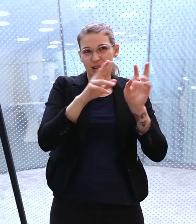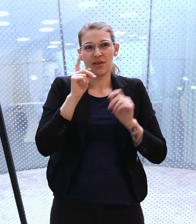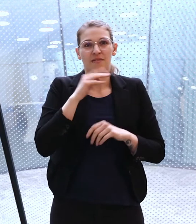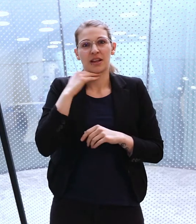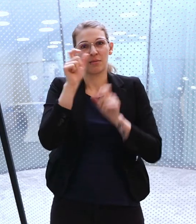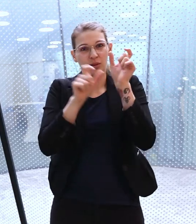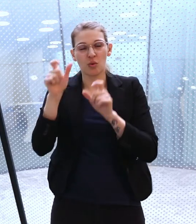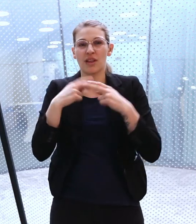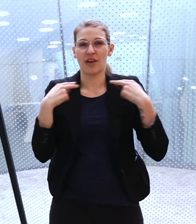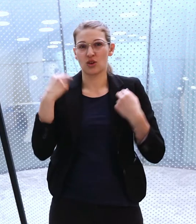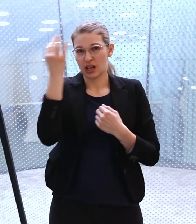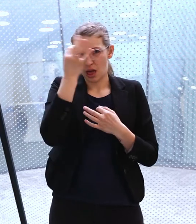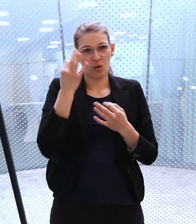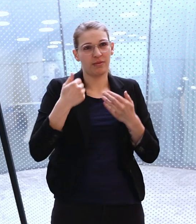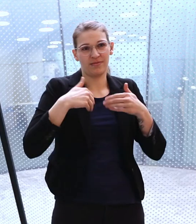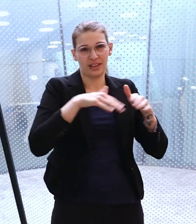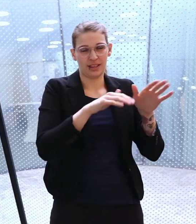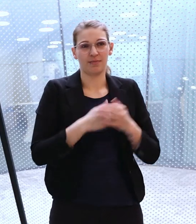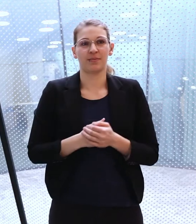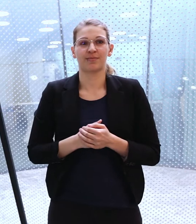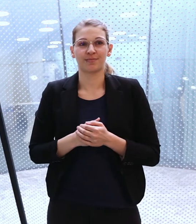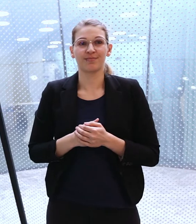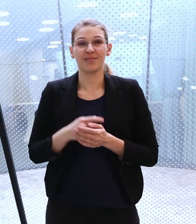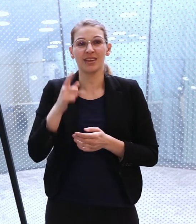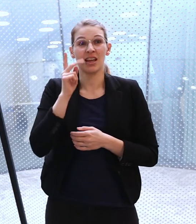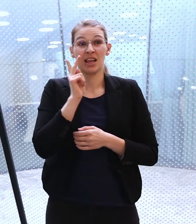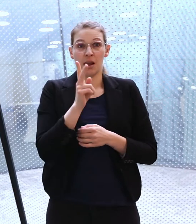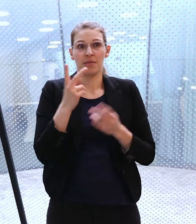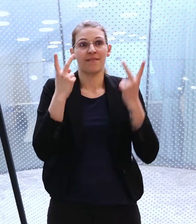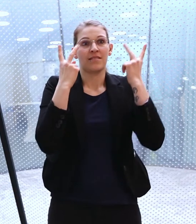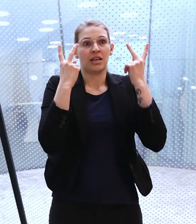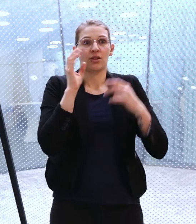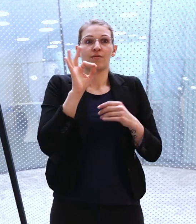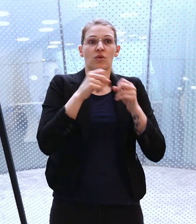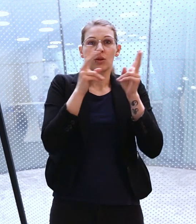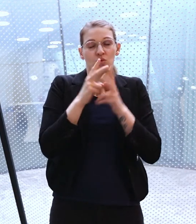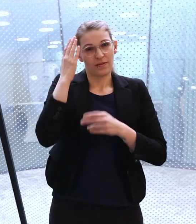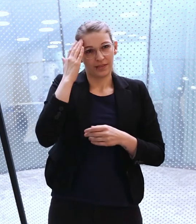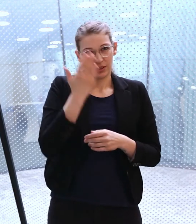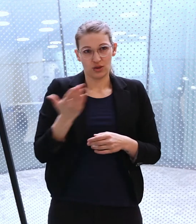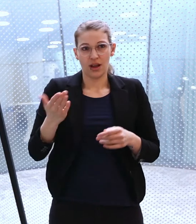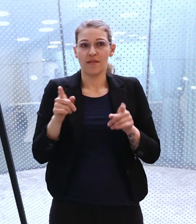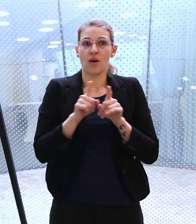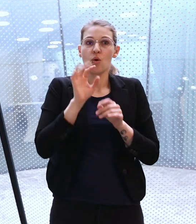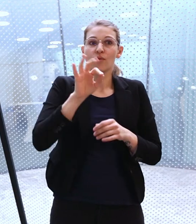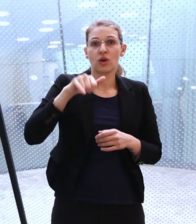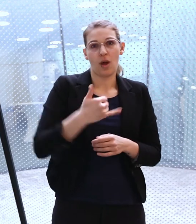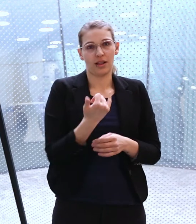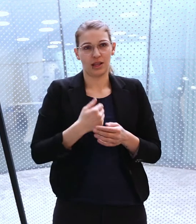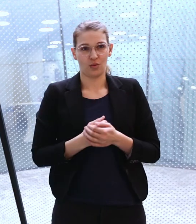hat eine sehr wichtige Rolle für die Naturwissenschaft gespielt und damit auch für das Joanneum. Joseph Kossyuff hat